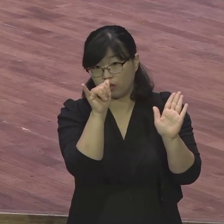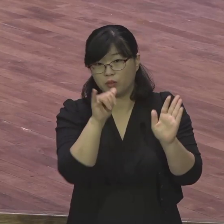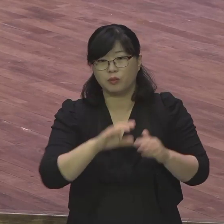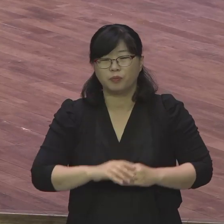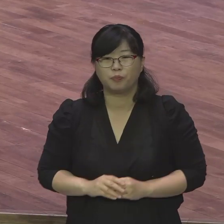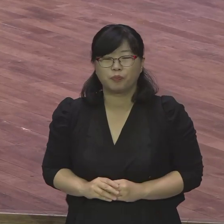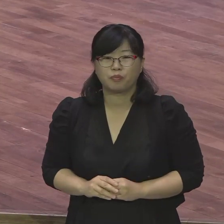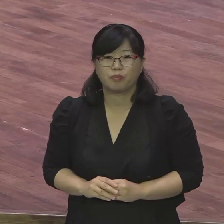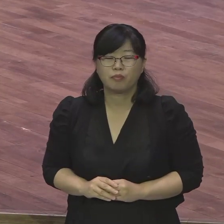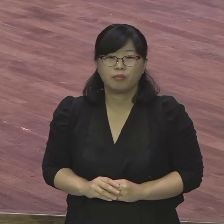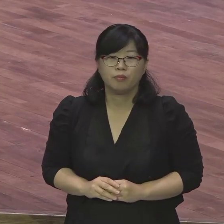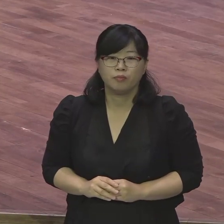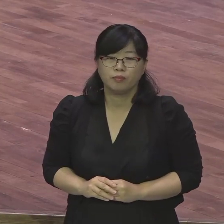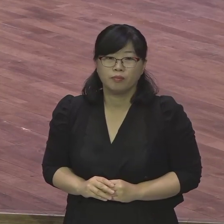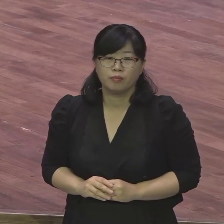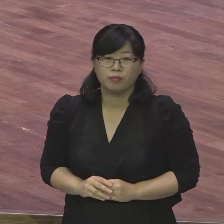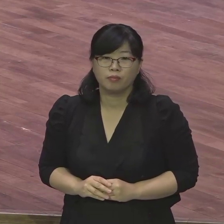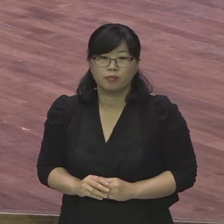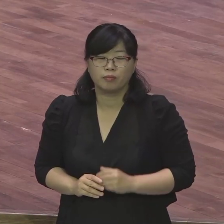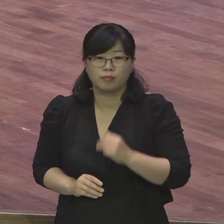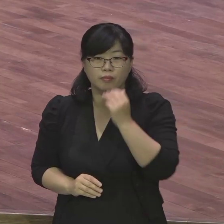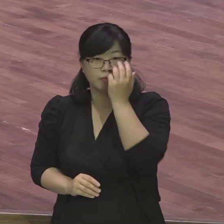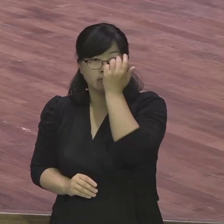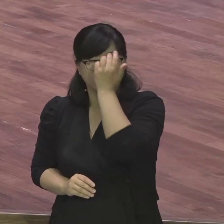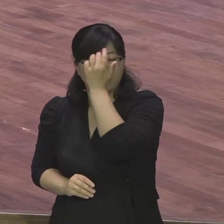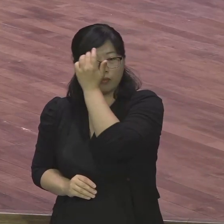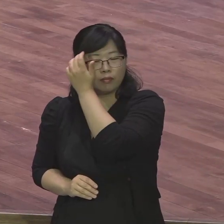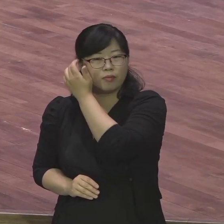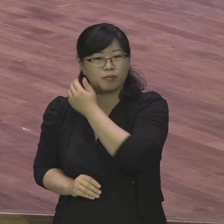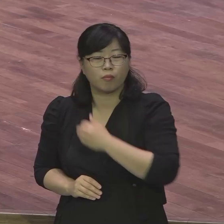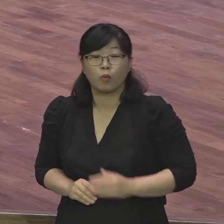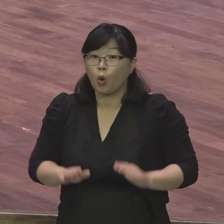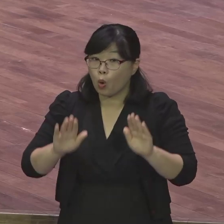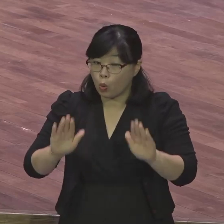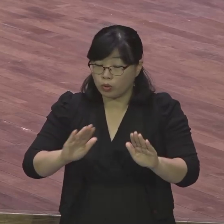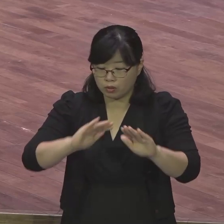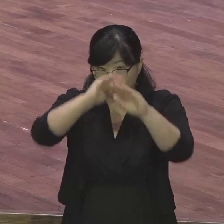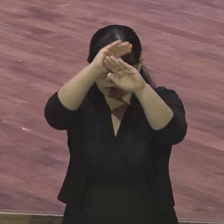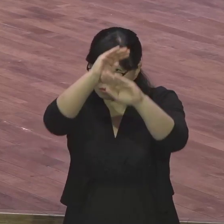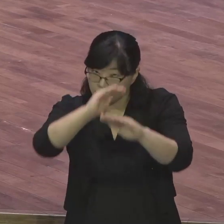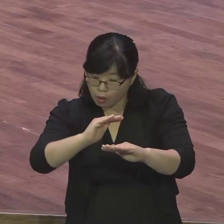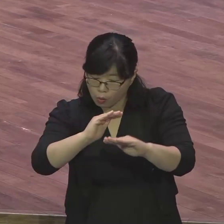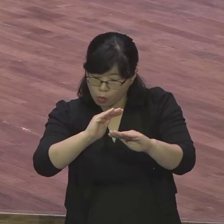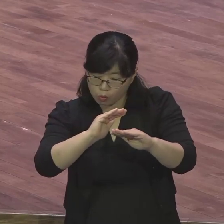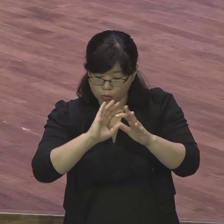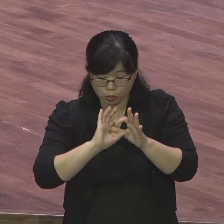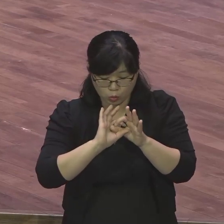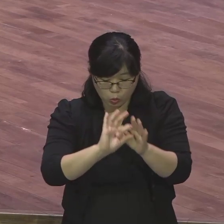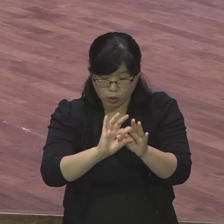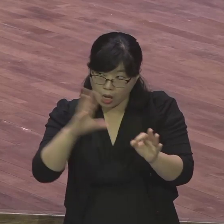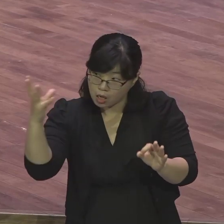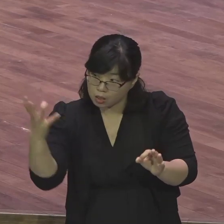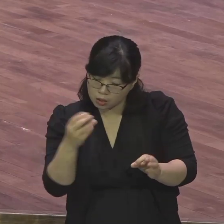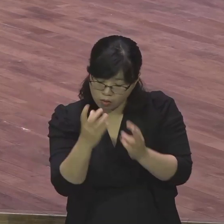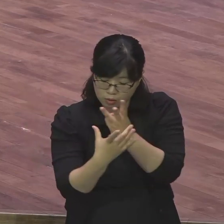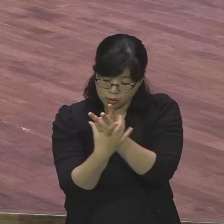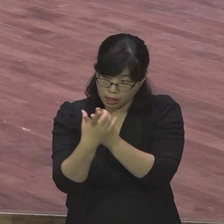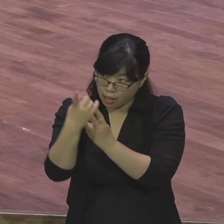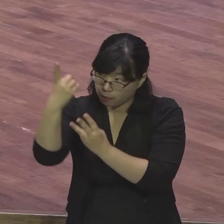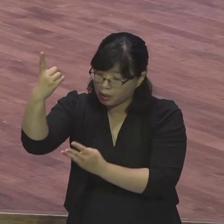주어진 이 놀라운 신문들의 변화와 함께 오늘 본문을 통해서 성삼위 하나님께서 구체적으로 어떻게